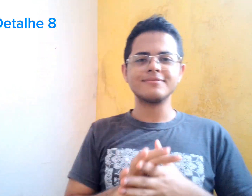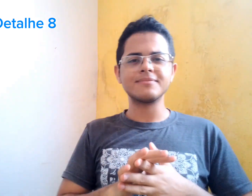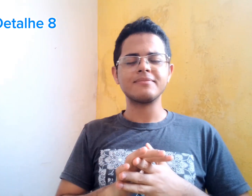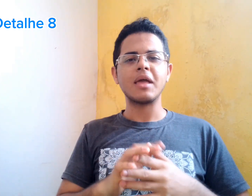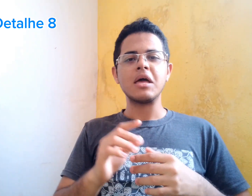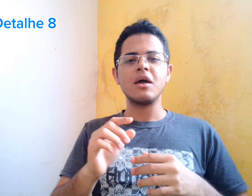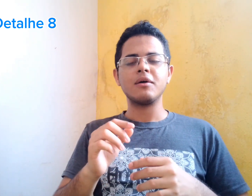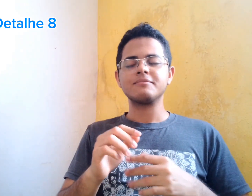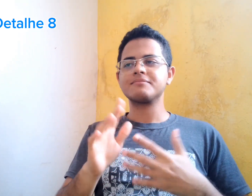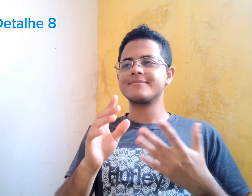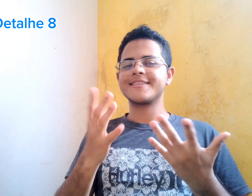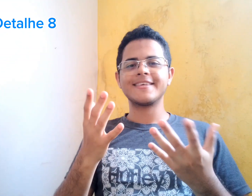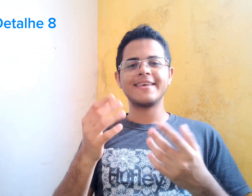Vamos explicar.